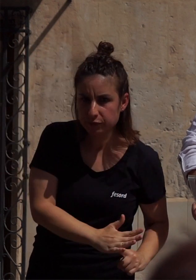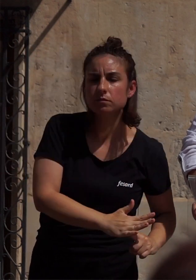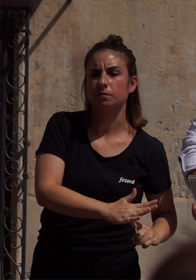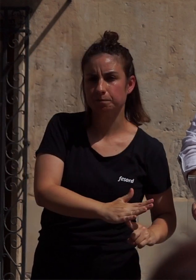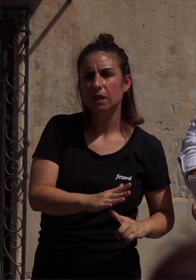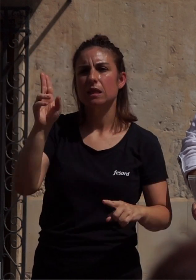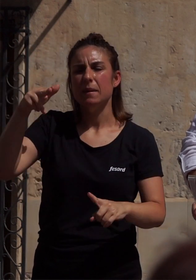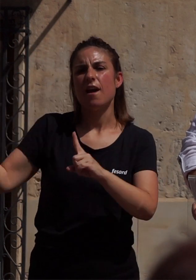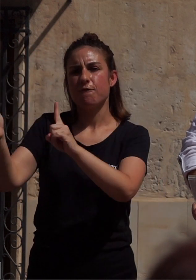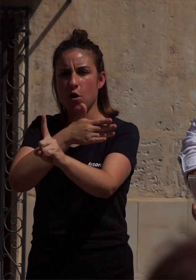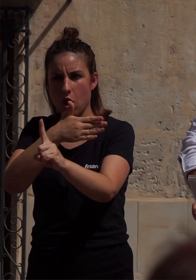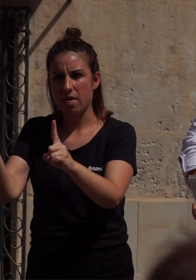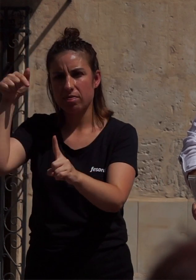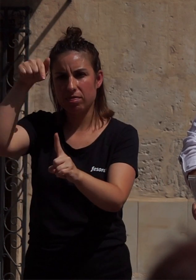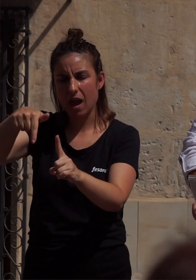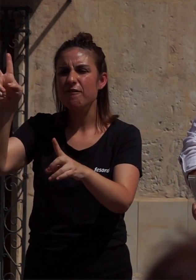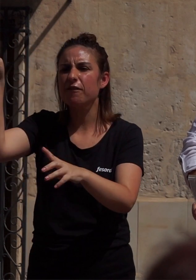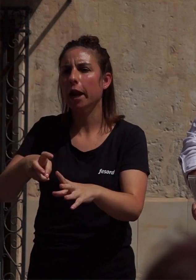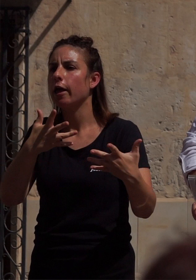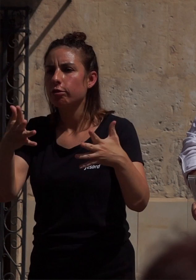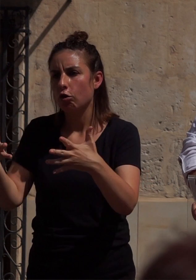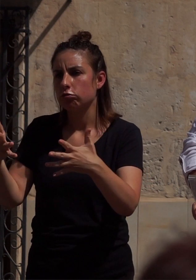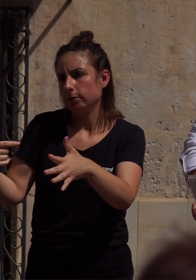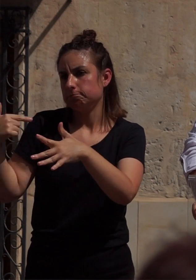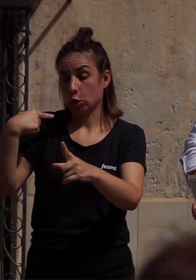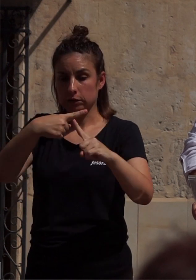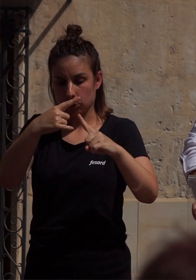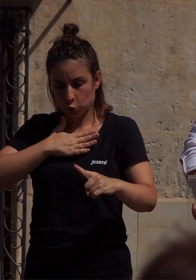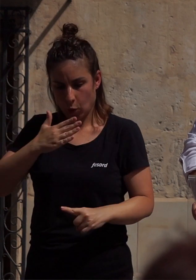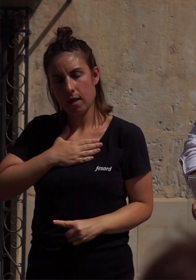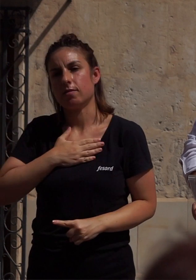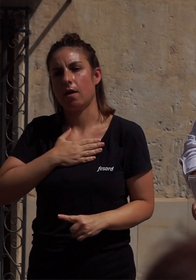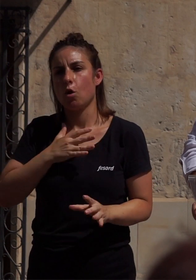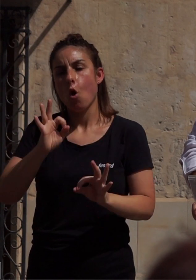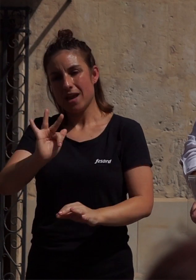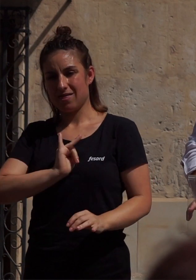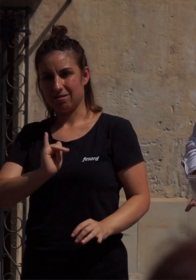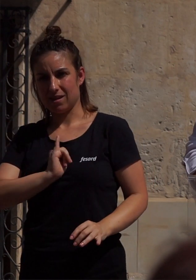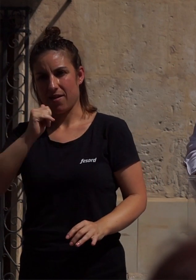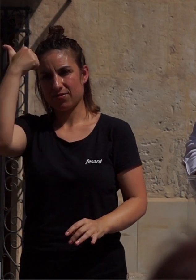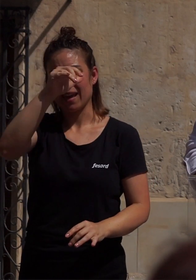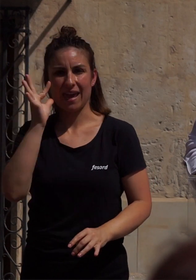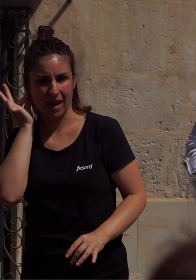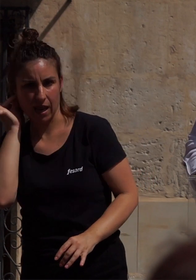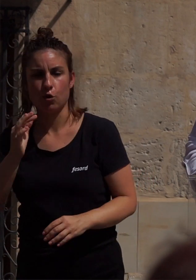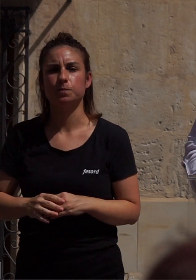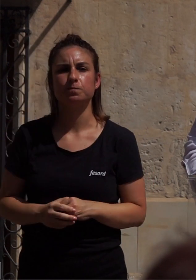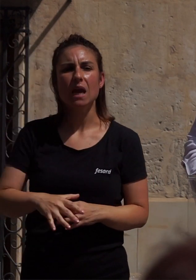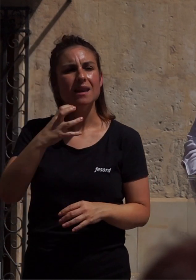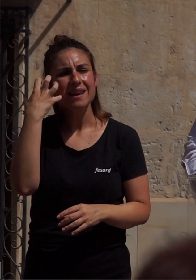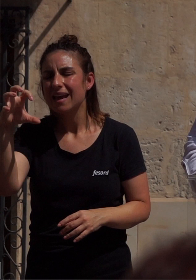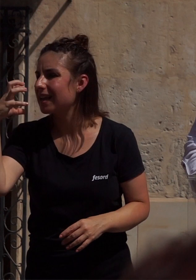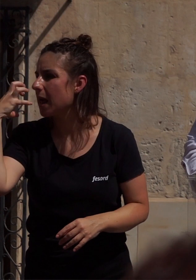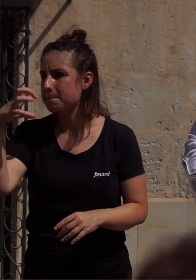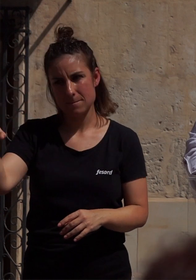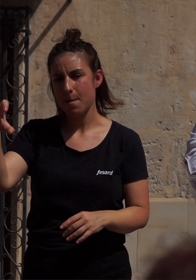y a la violencia cuyo origen se encuentra en la orientación sexual y en la identidad de género. Reclamamos,